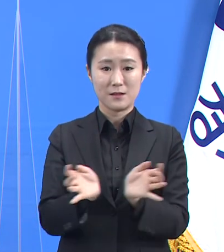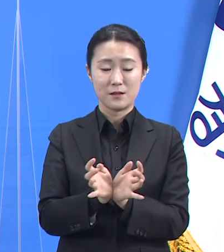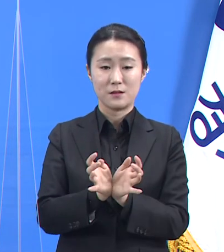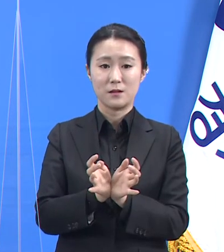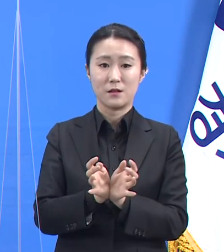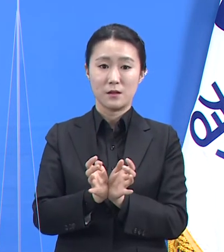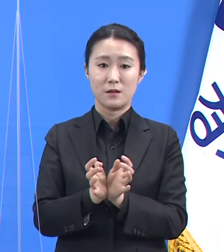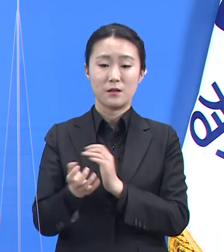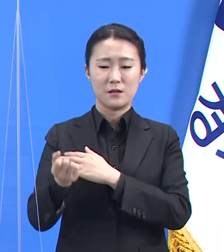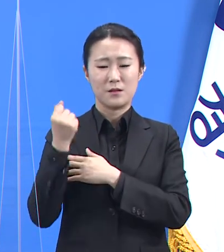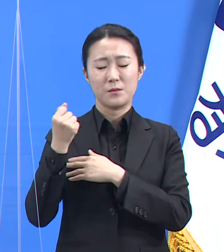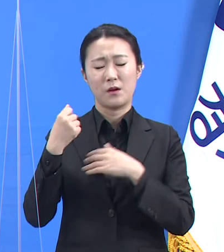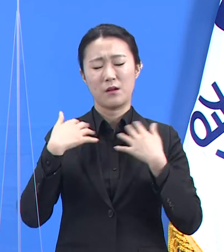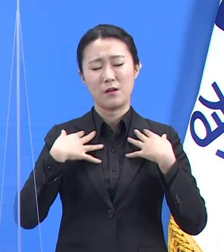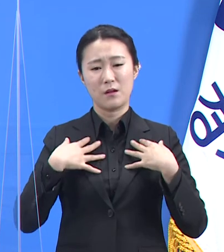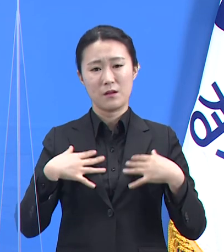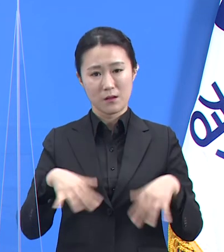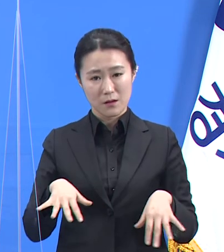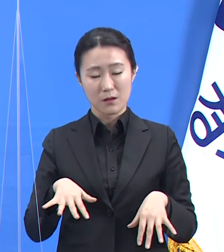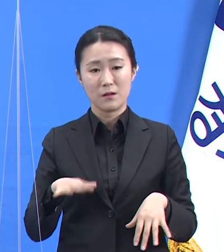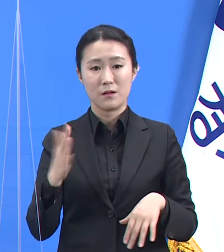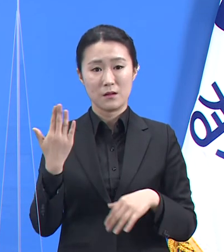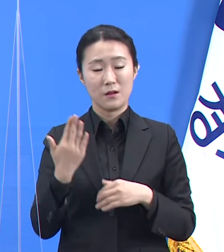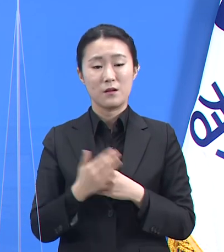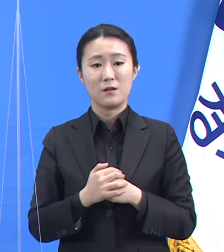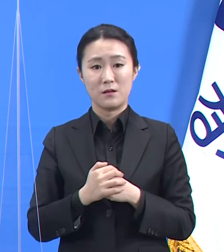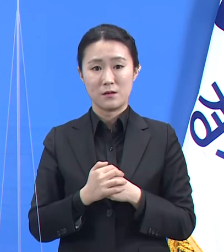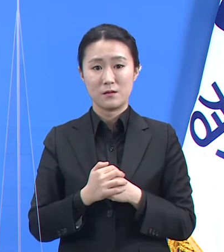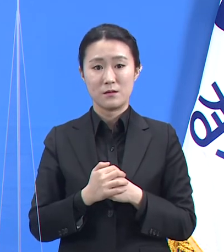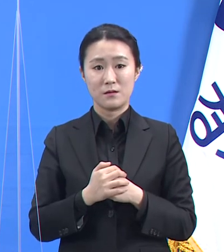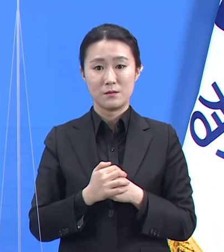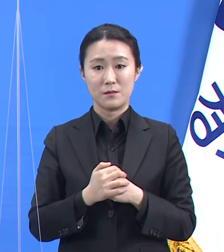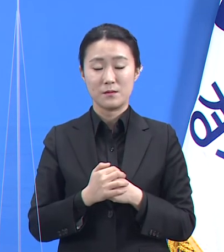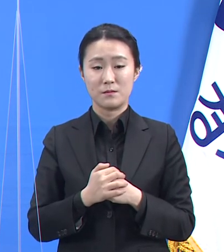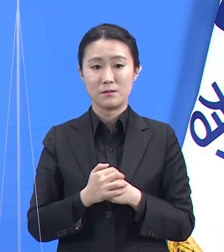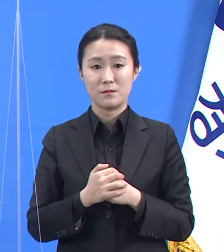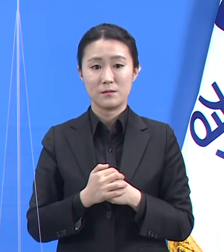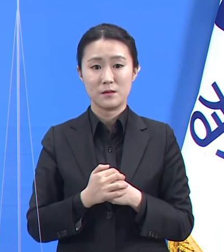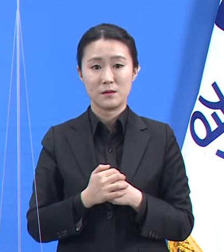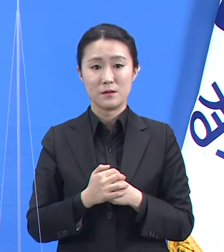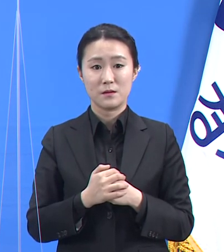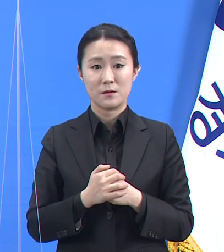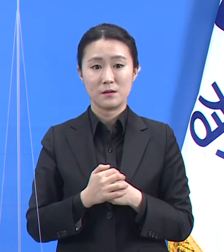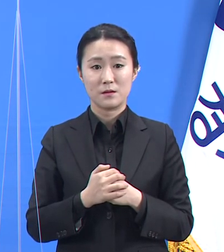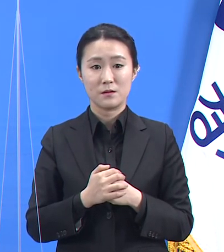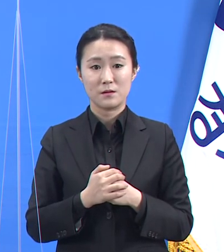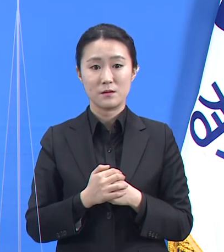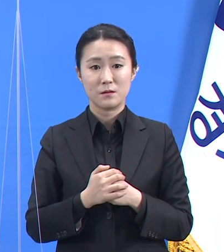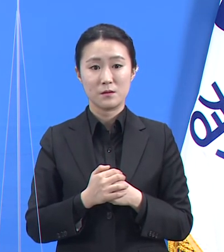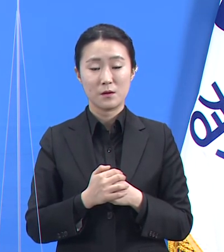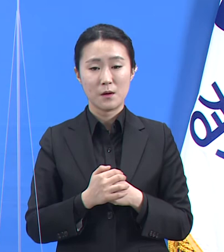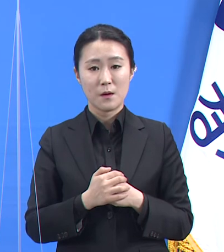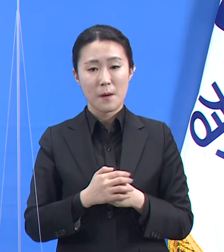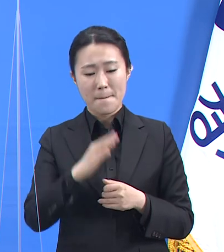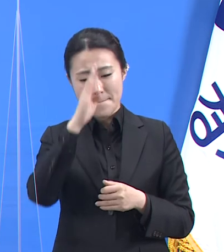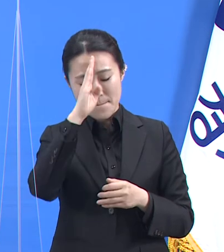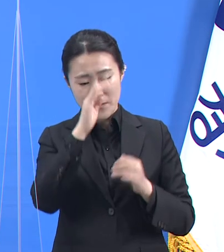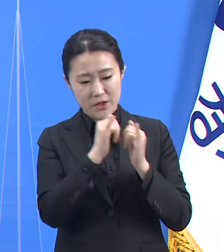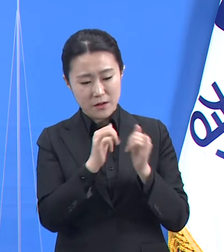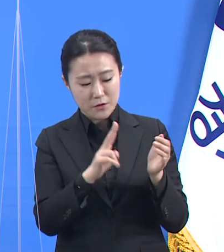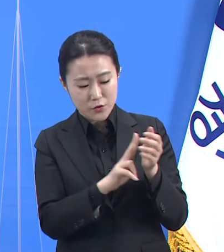따라서 우리 사회가 얻어야 할 효과가 겨우 수문 확진자 몇 명을 찾는 일에 그쳐서는 안 됩니다.